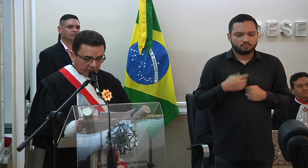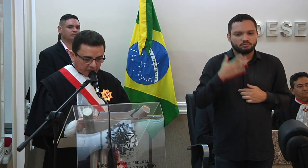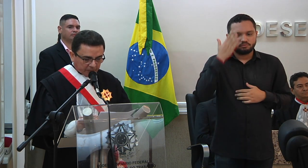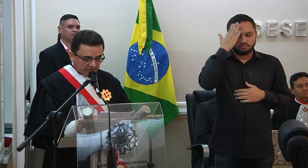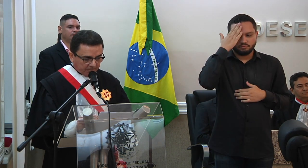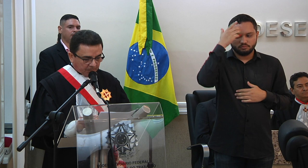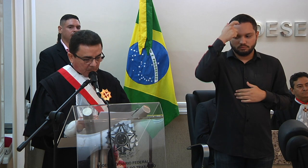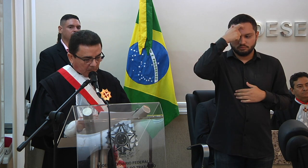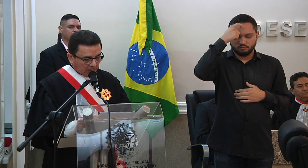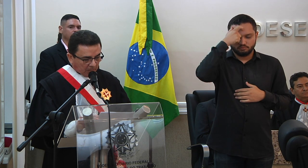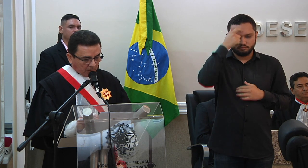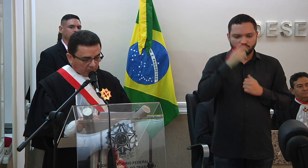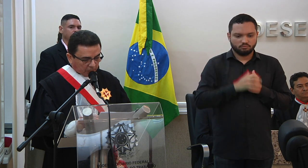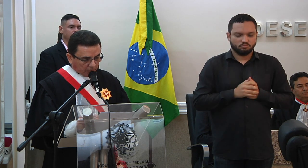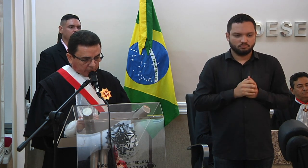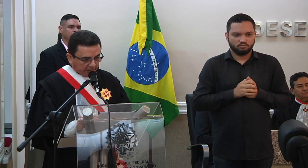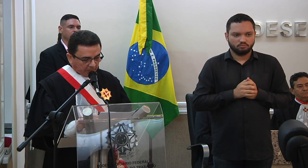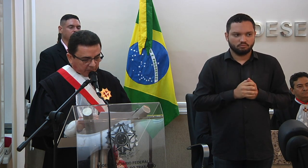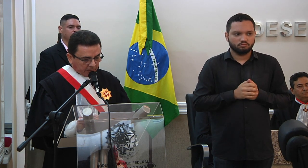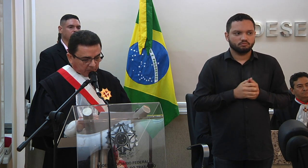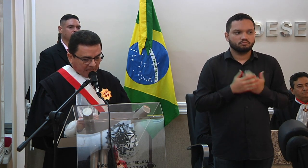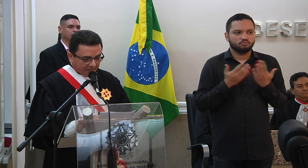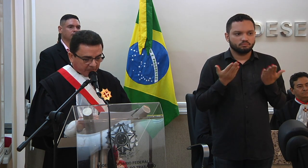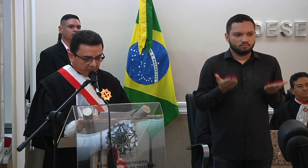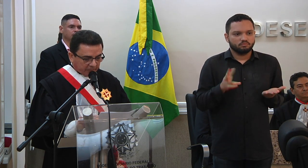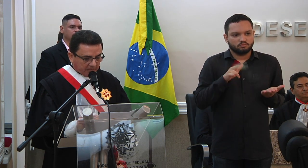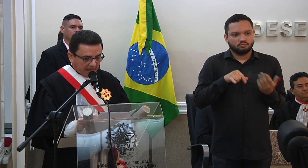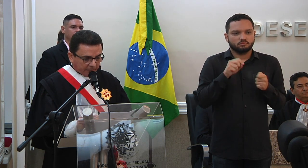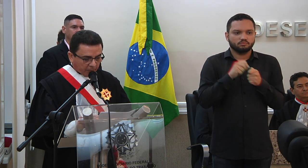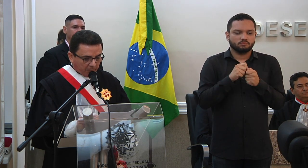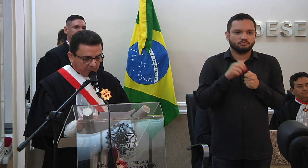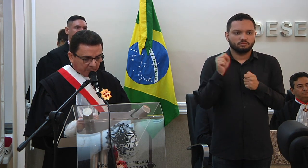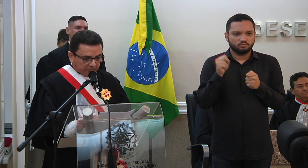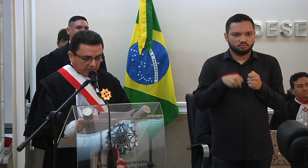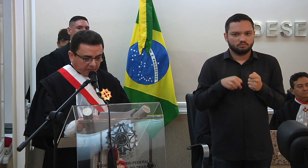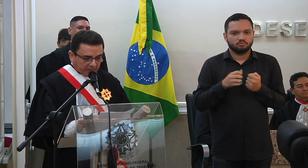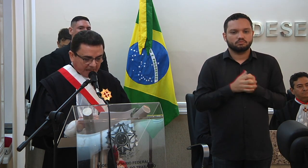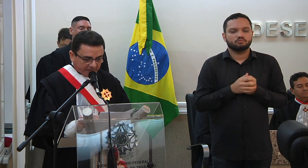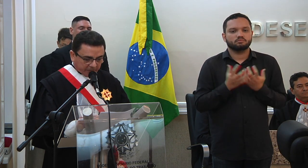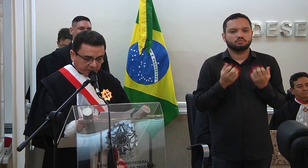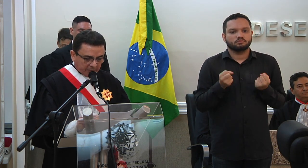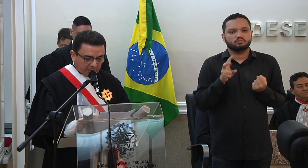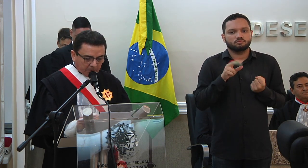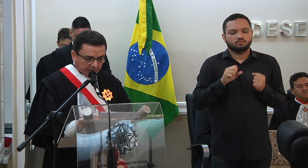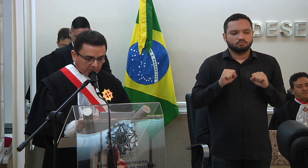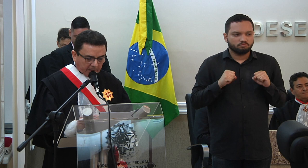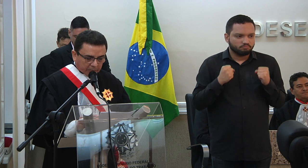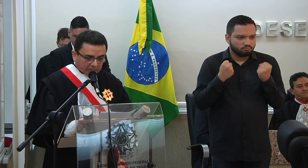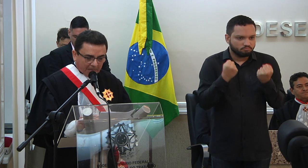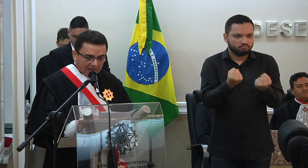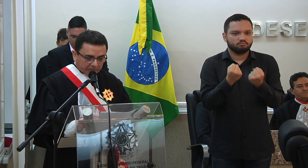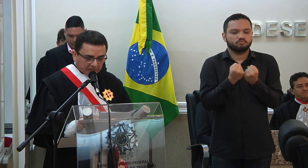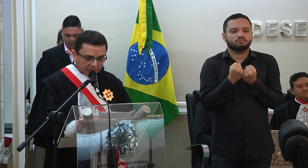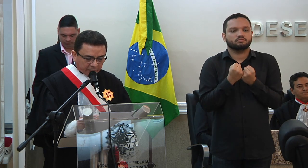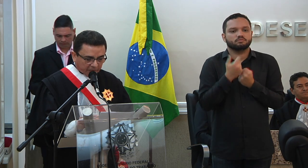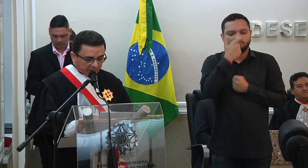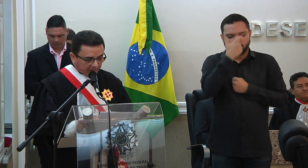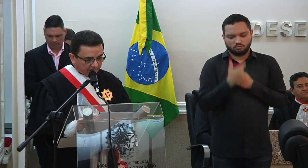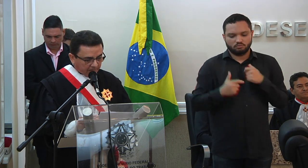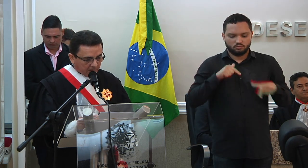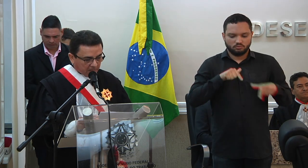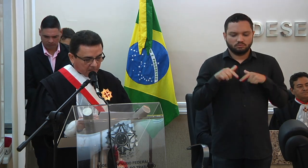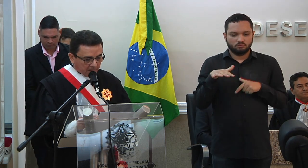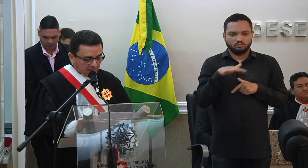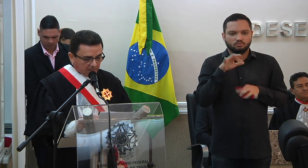consciência disso. Contudo, serão executadas, assumidas e enfrentadas pelo mesmo trabalhador da